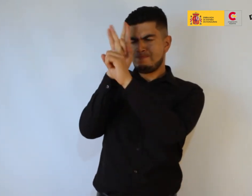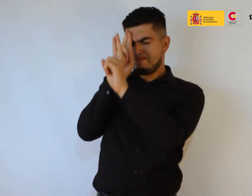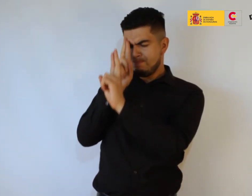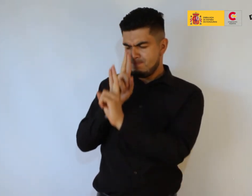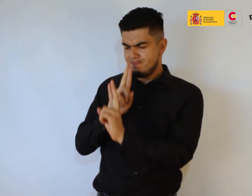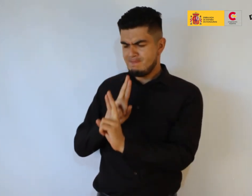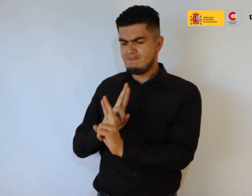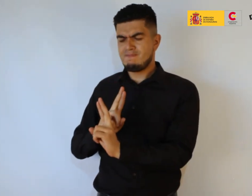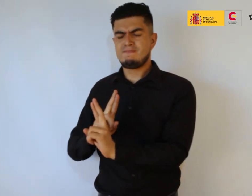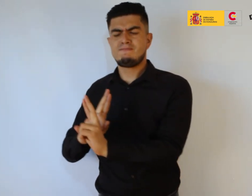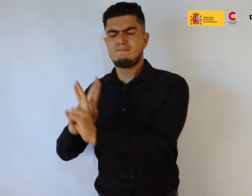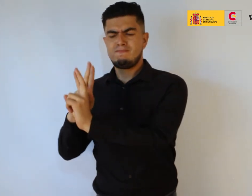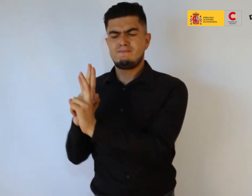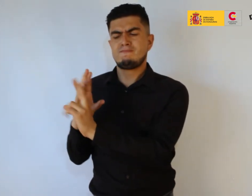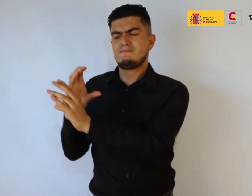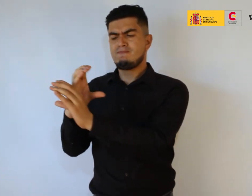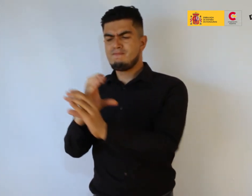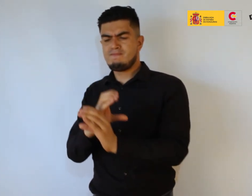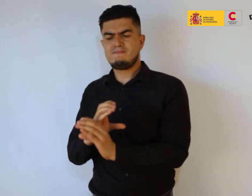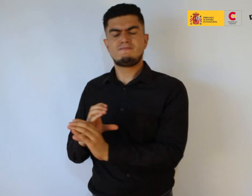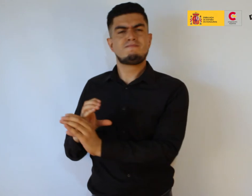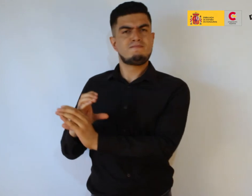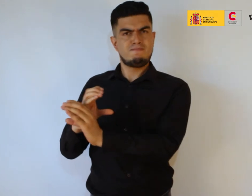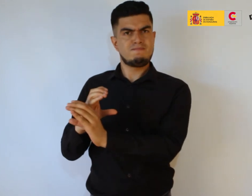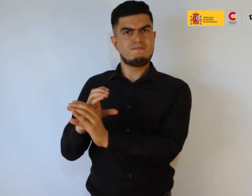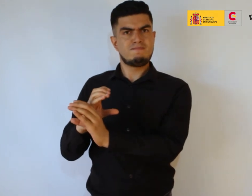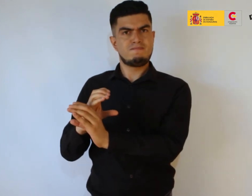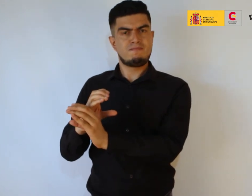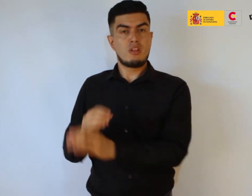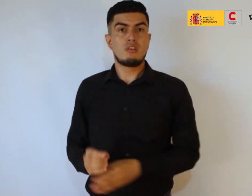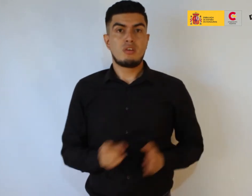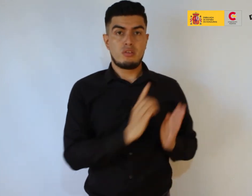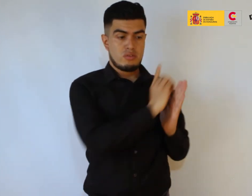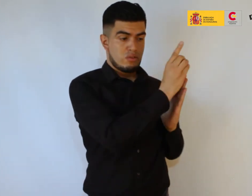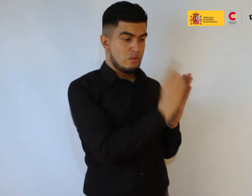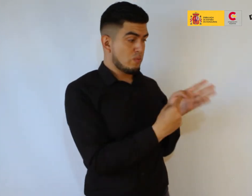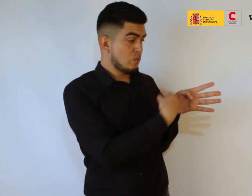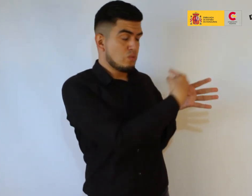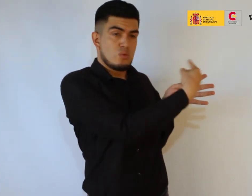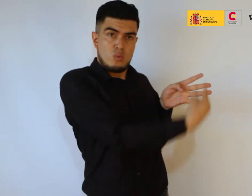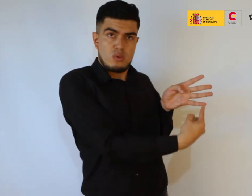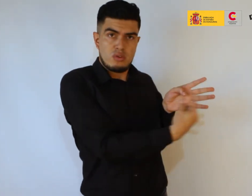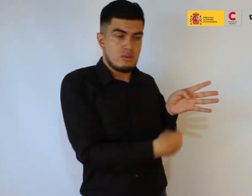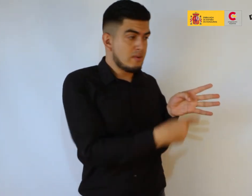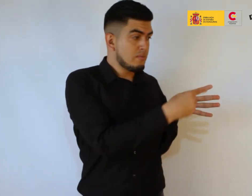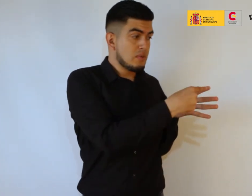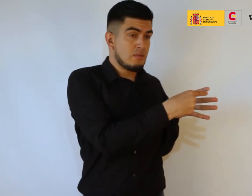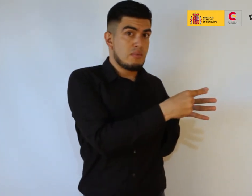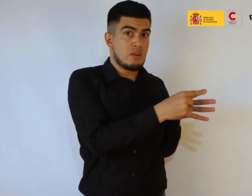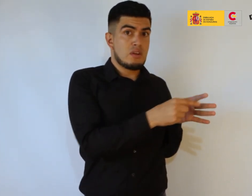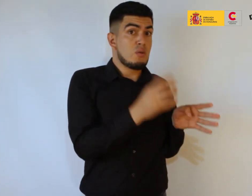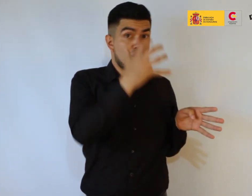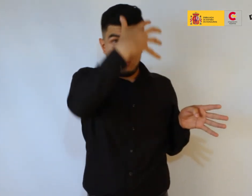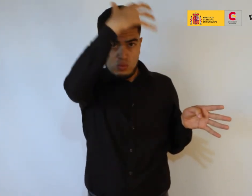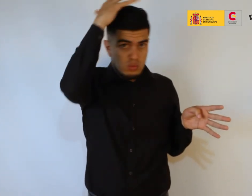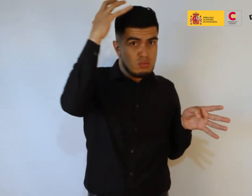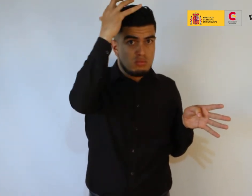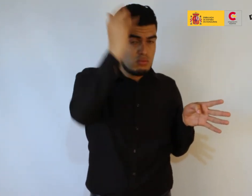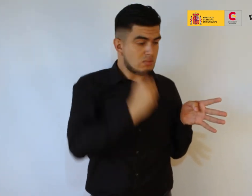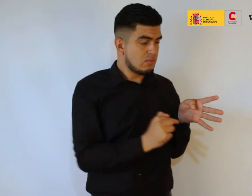del propio ser humano. Entonces, en ese sentido, hay cuatro dibujos, uno de la cabeza de un ser humano, así como el sistema nervioso,